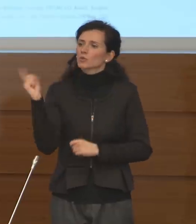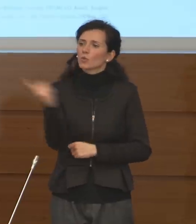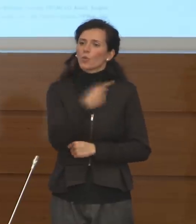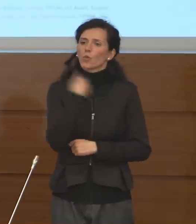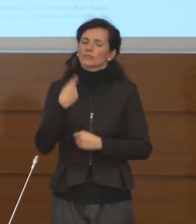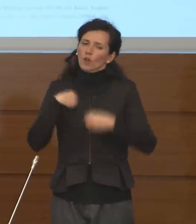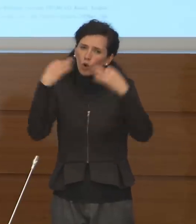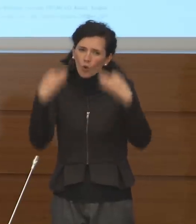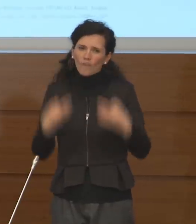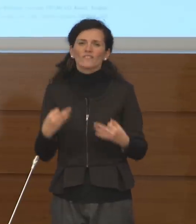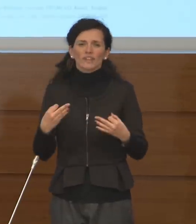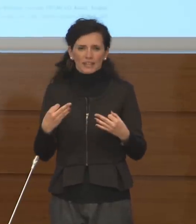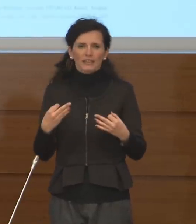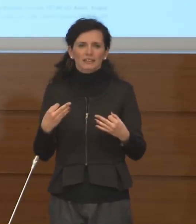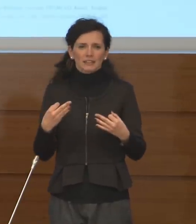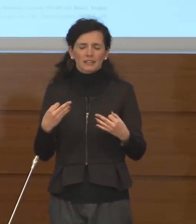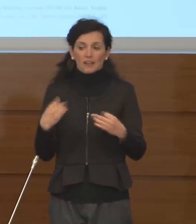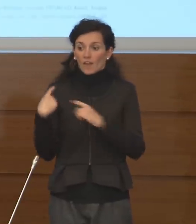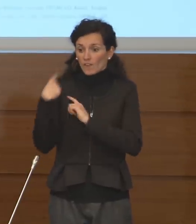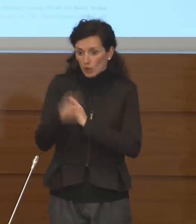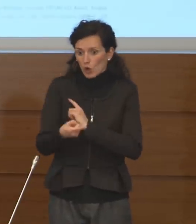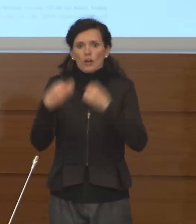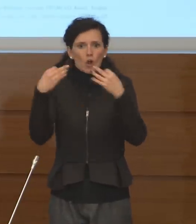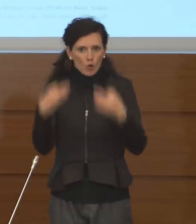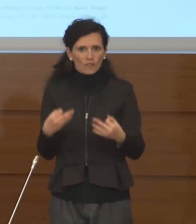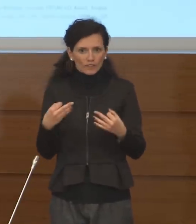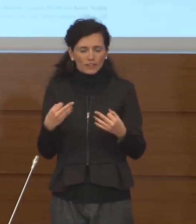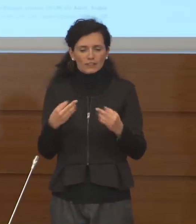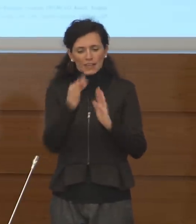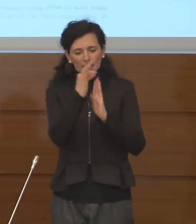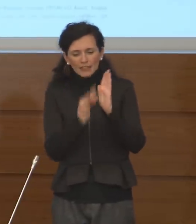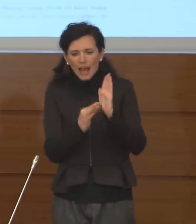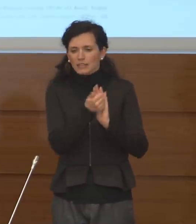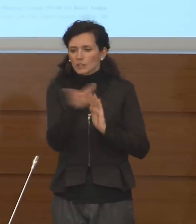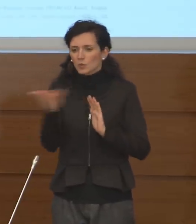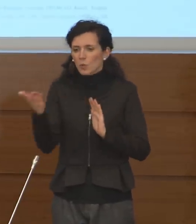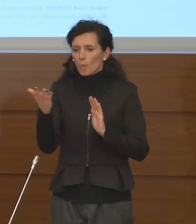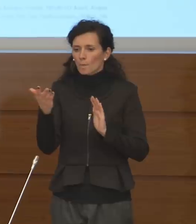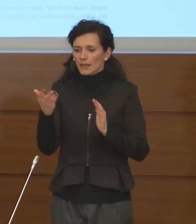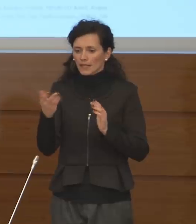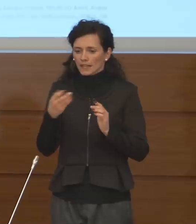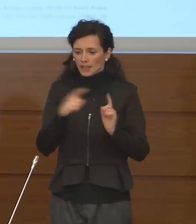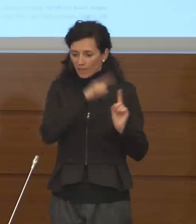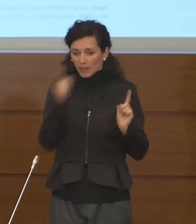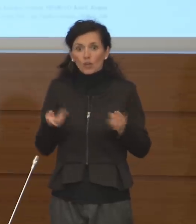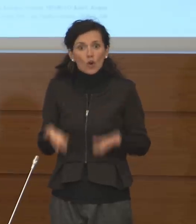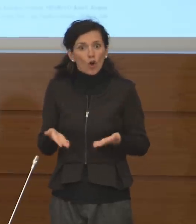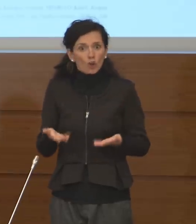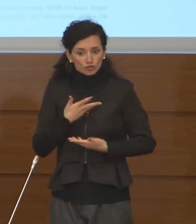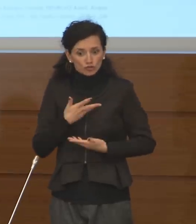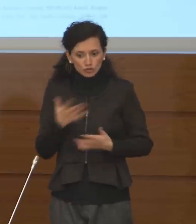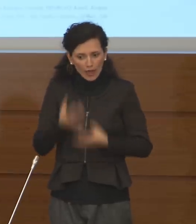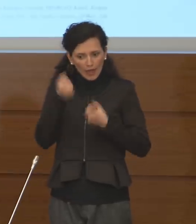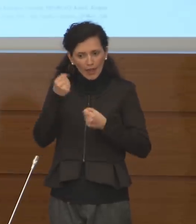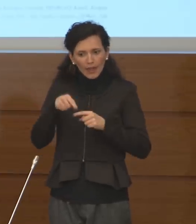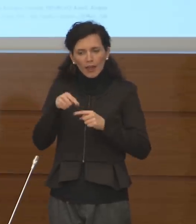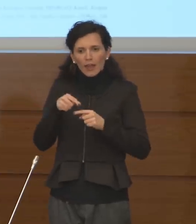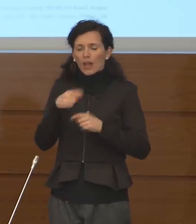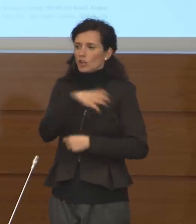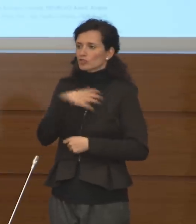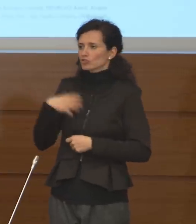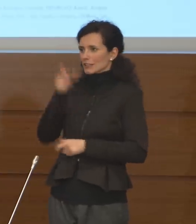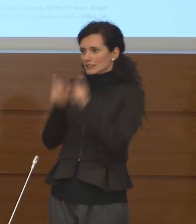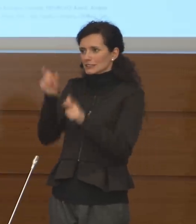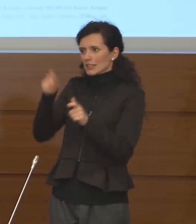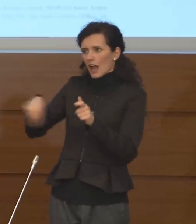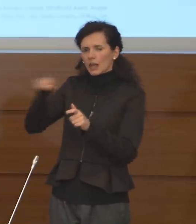convinti e siamo convinti che i dati che noi oggi finora abbiamo sono i dati che non consentono agli scienziati e fare